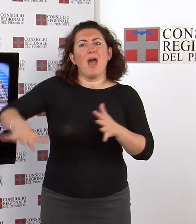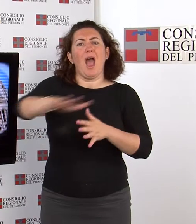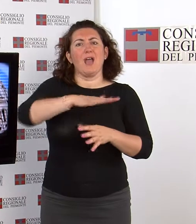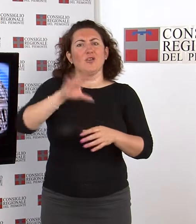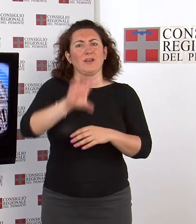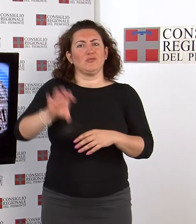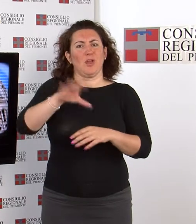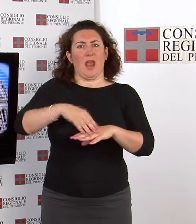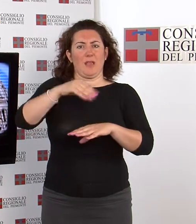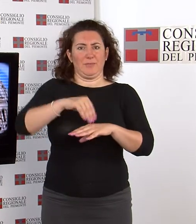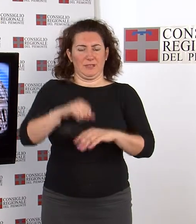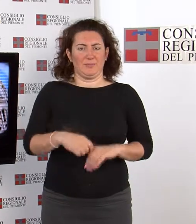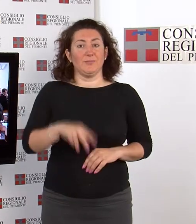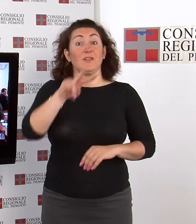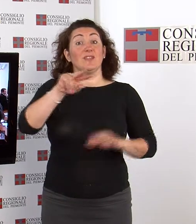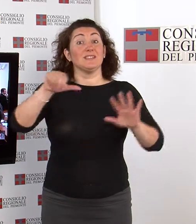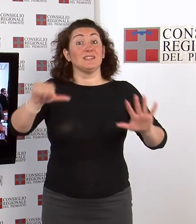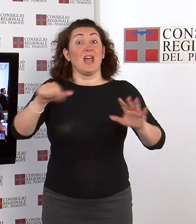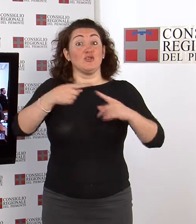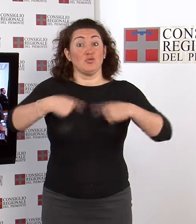SEDUTA DEL 26 GIugno